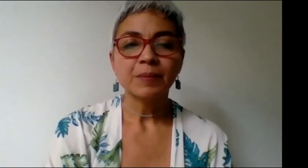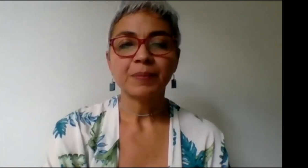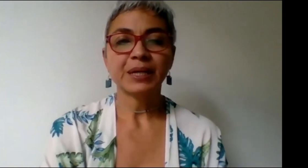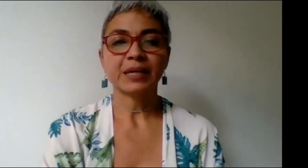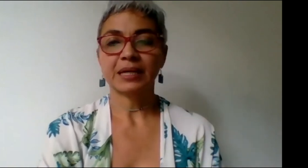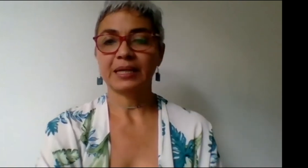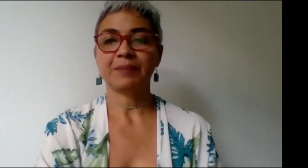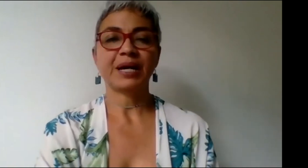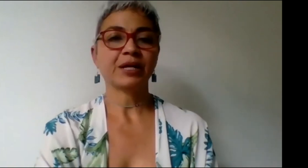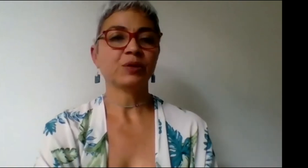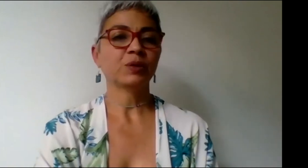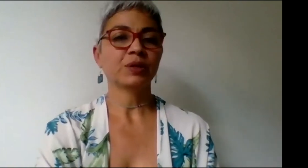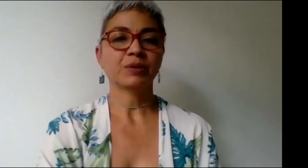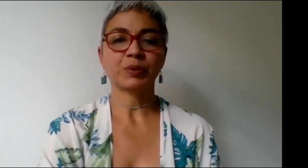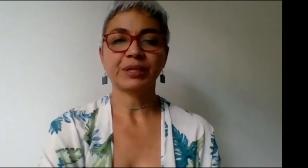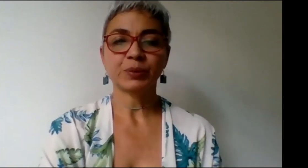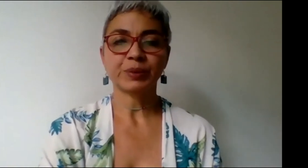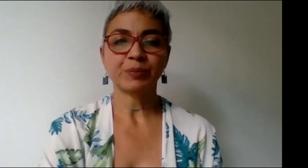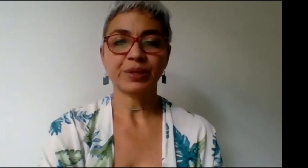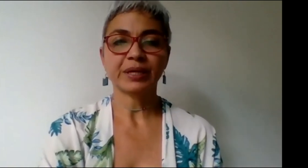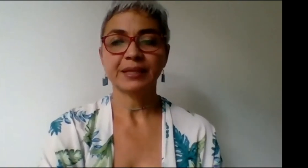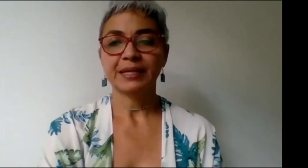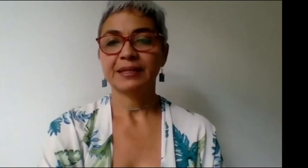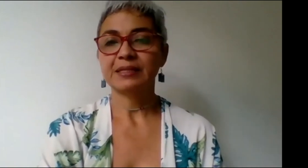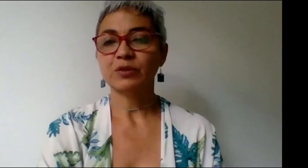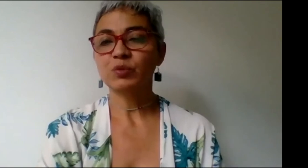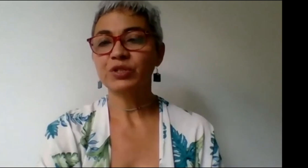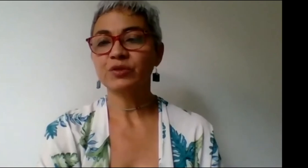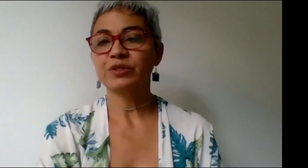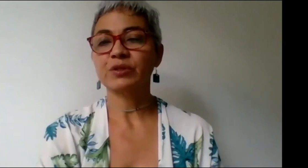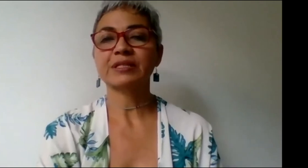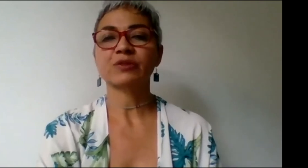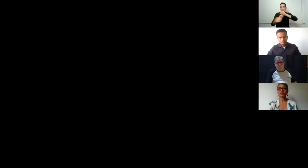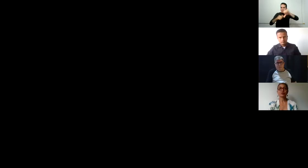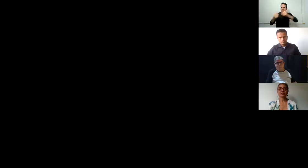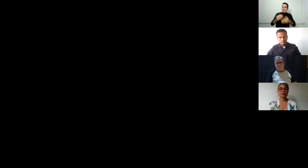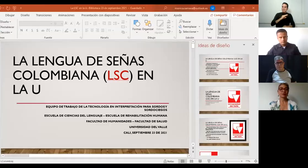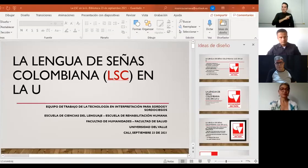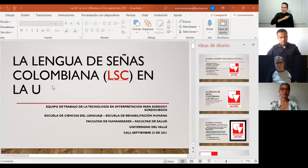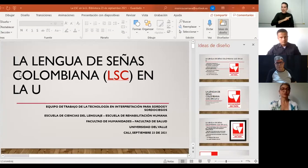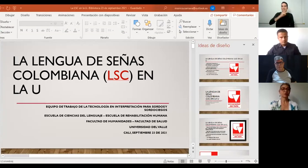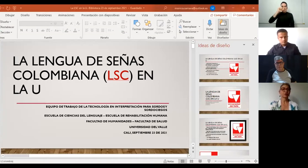para que Mario, Rubén y Rubén puedan decirnos muchas cuestiones que son importantes para nosotros como